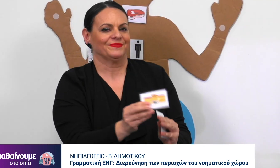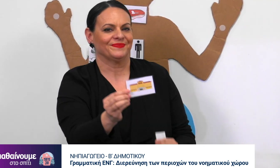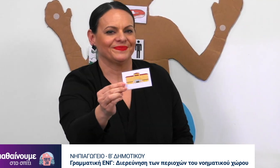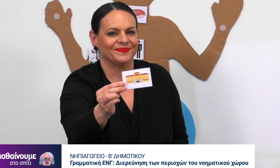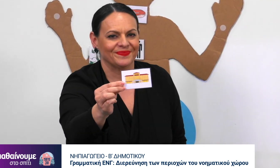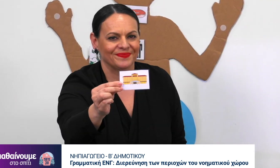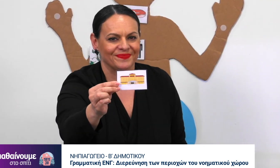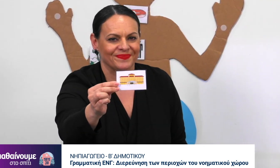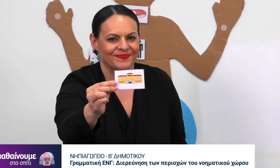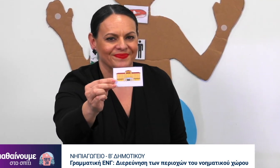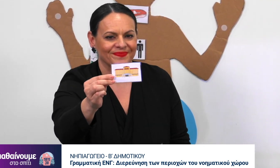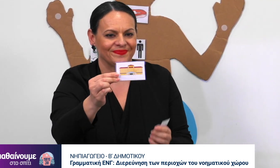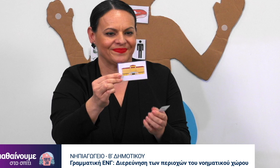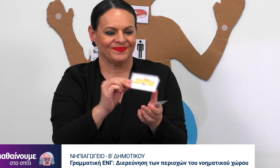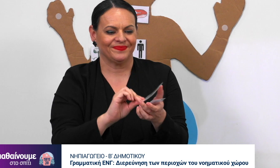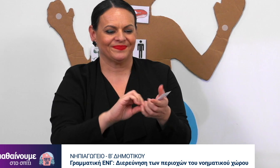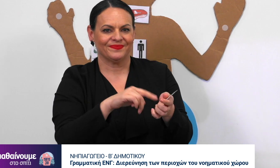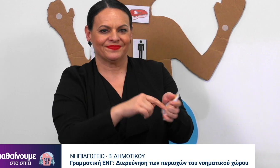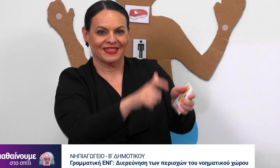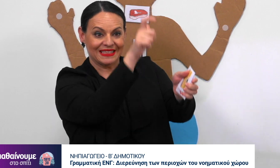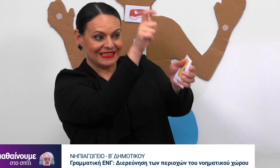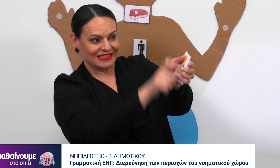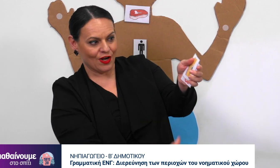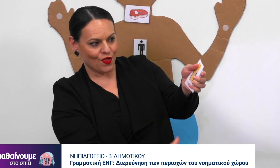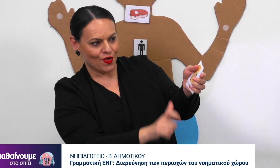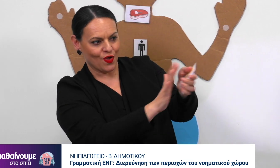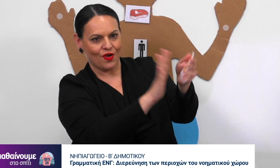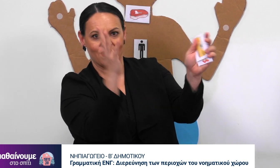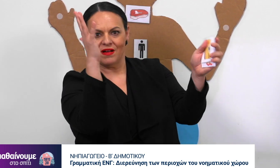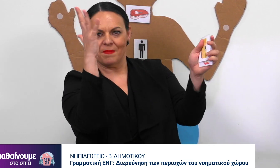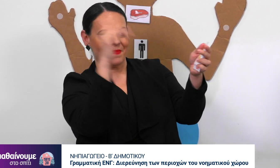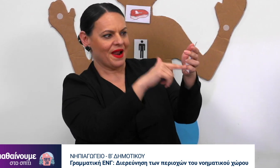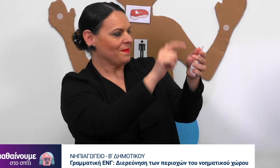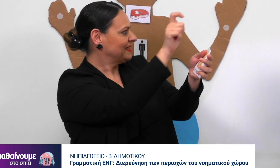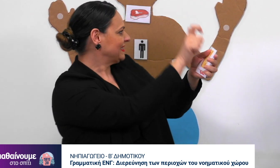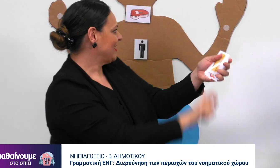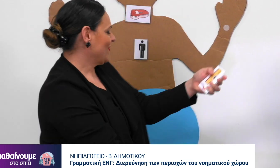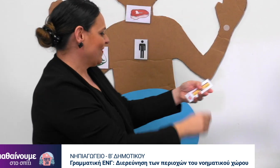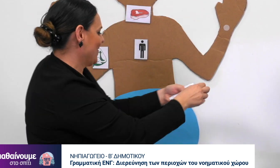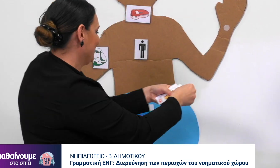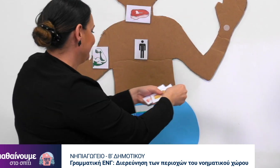Η εικόνα δείχνει ξενοδοχείο. Είναι